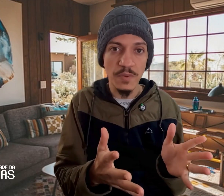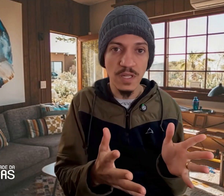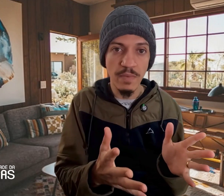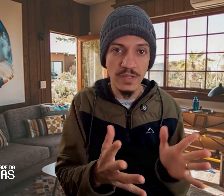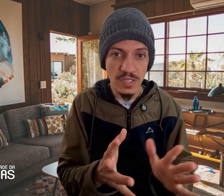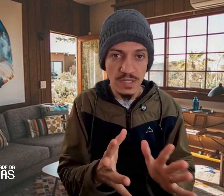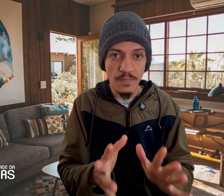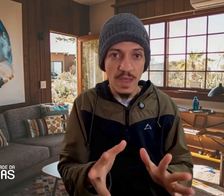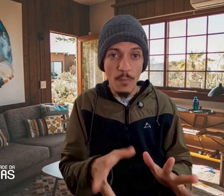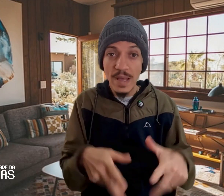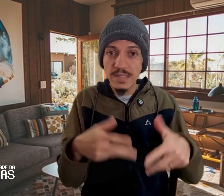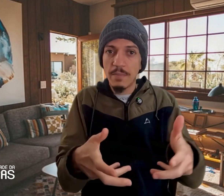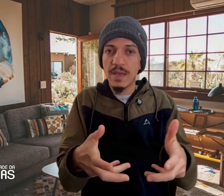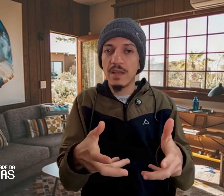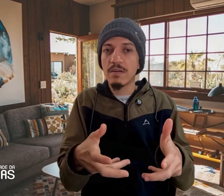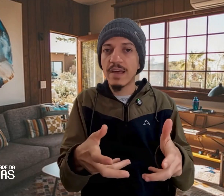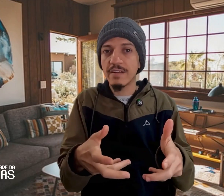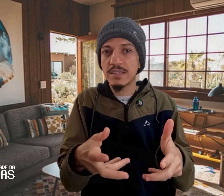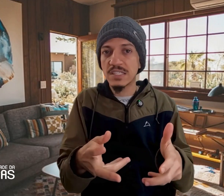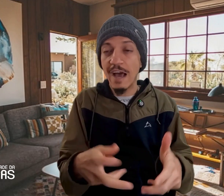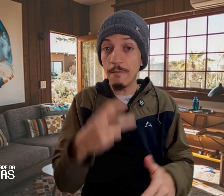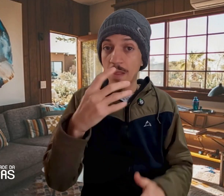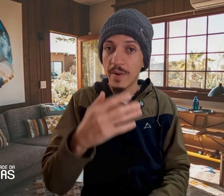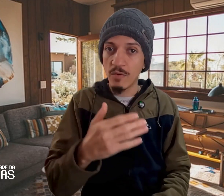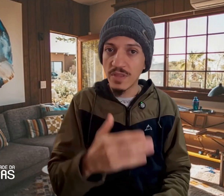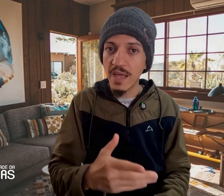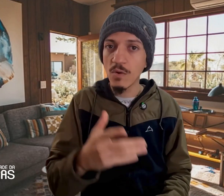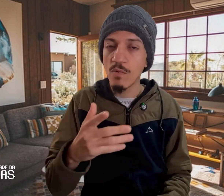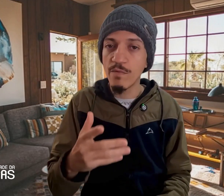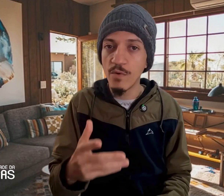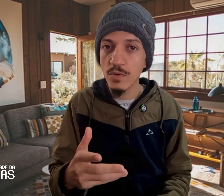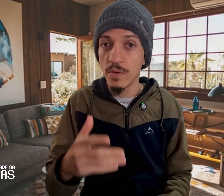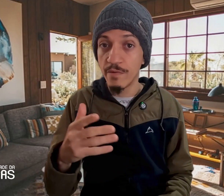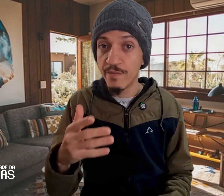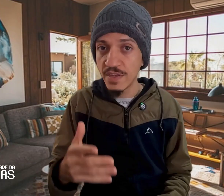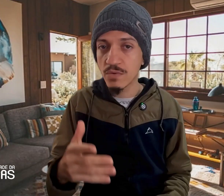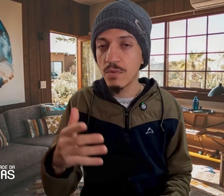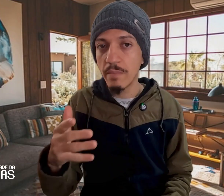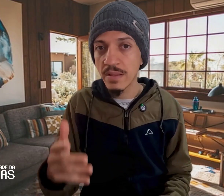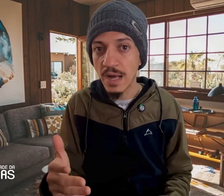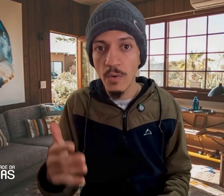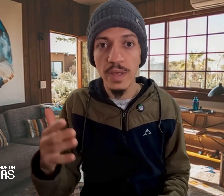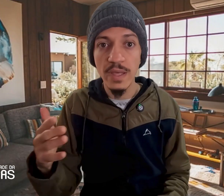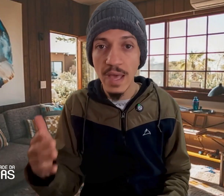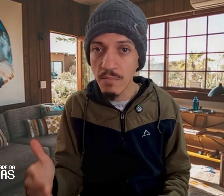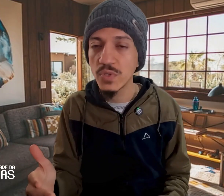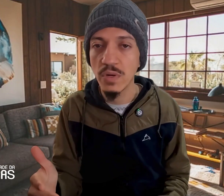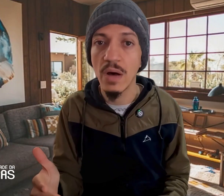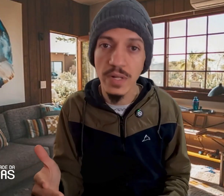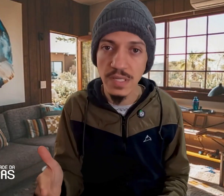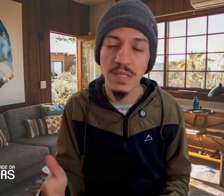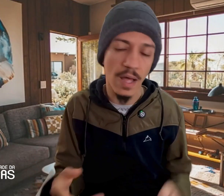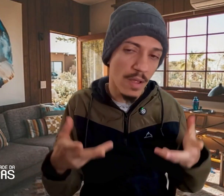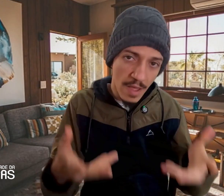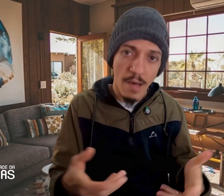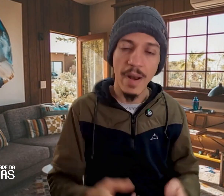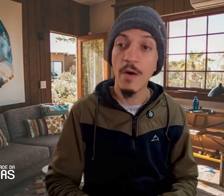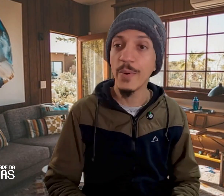limites, eu percebi aquilo que era necessário para eu ter o conforto físico, mental e emocional necessário para eu poder